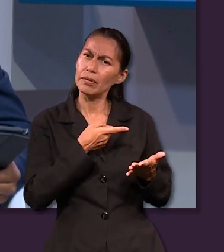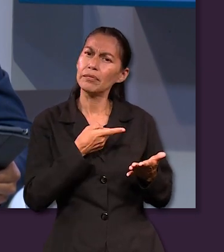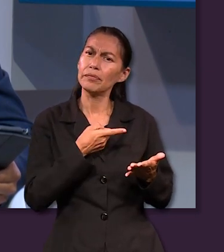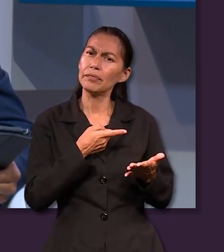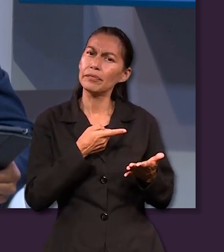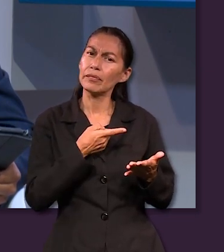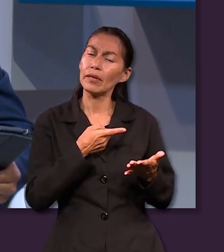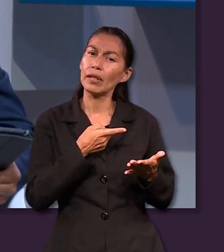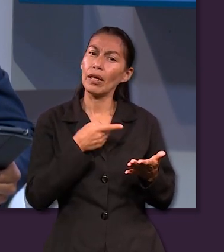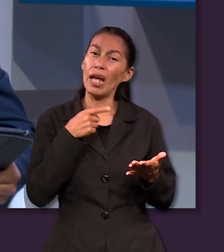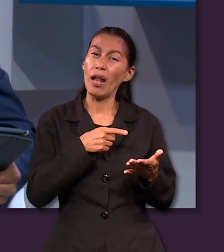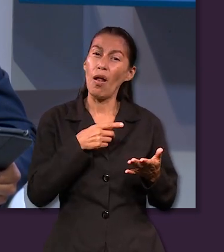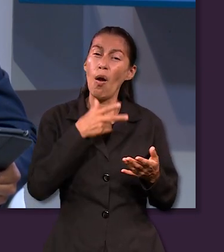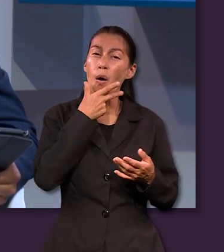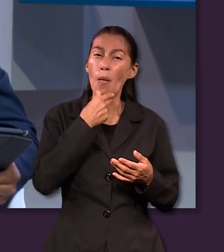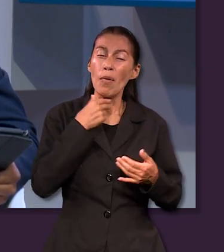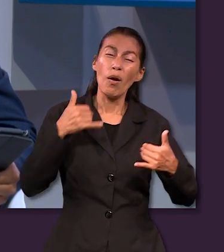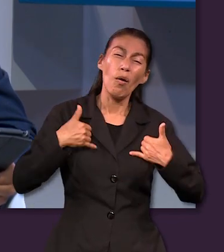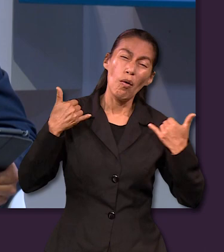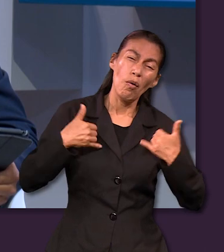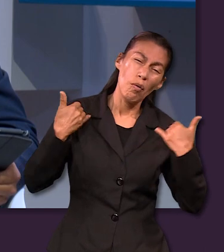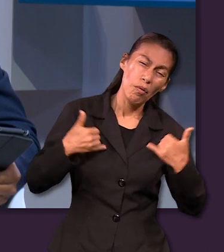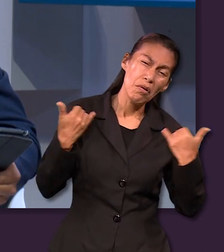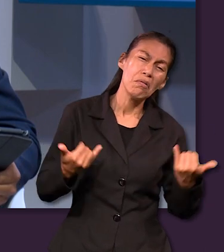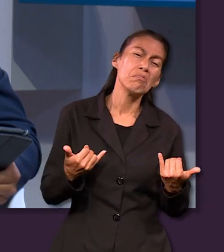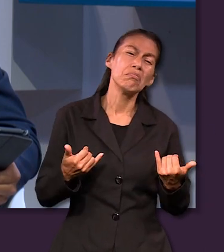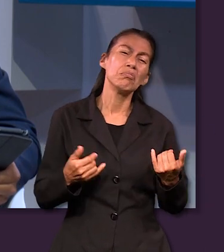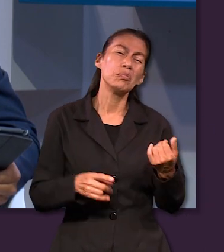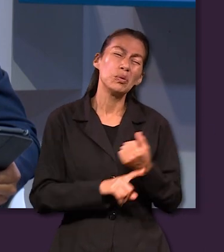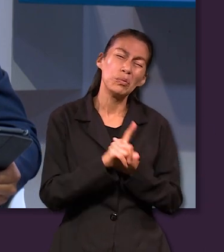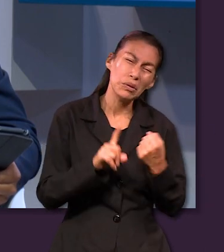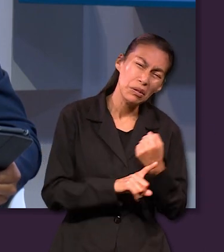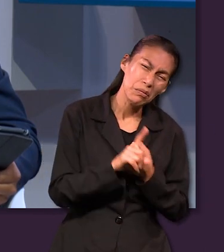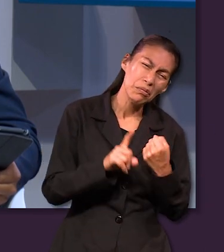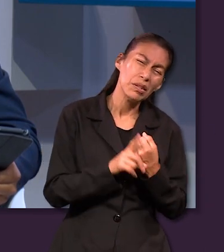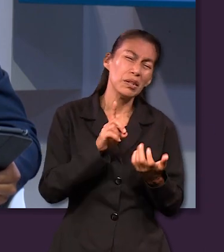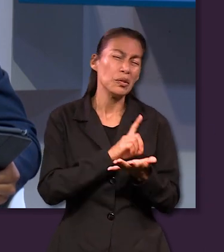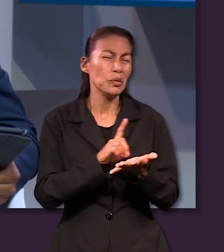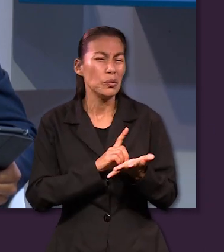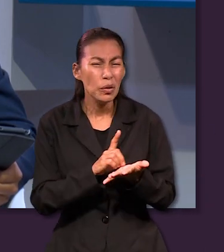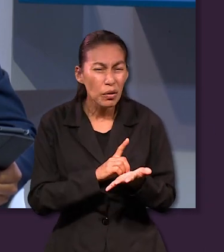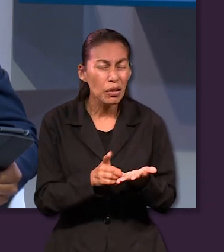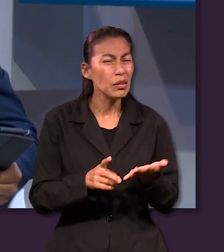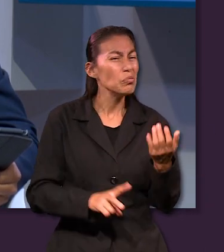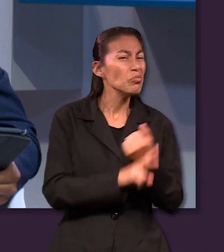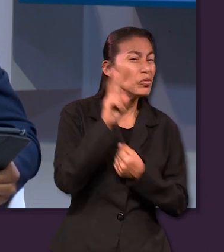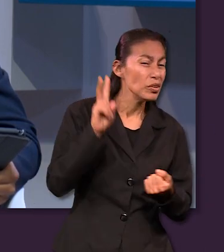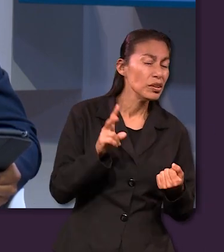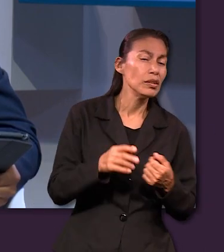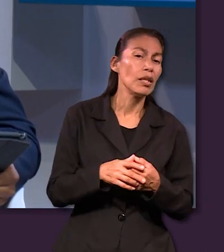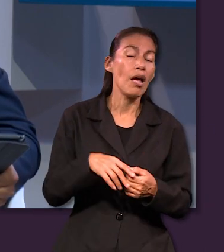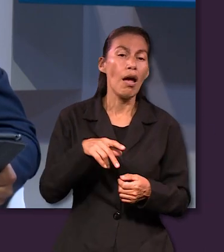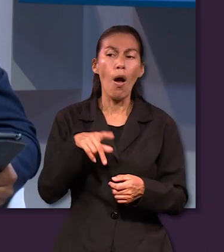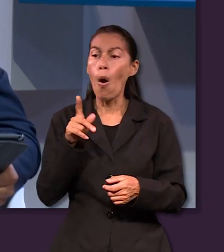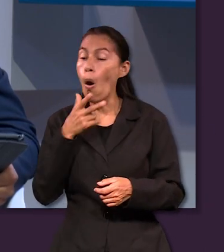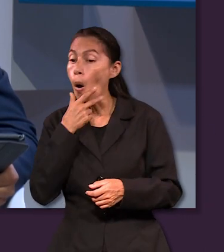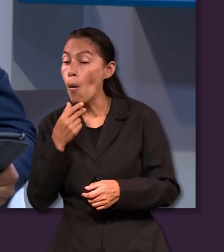un joven con problemas de drogas violencia pero luego gracias a un miembro de una iglesia